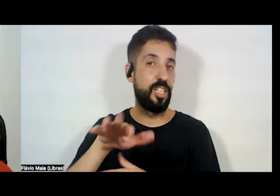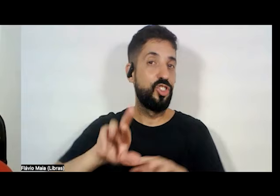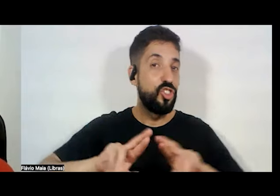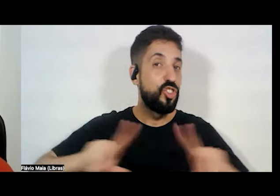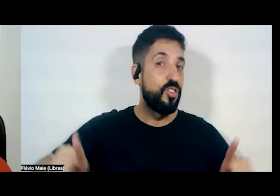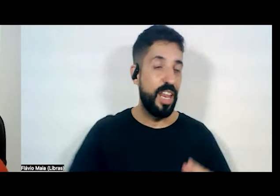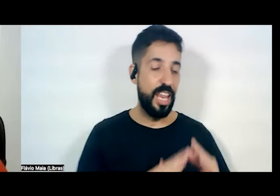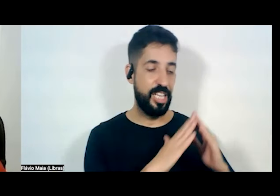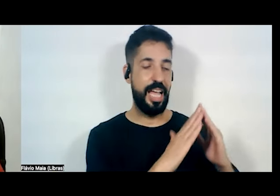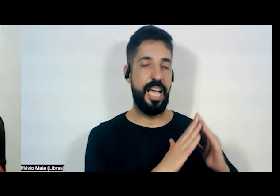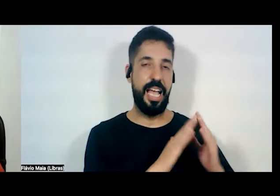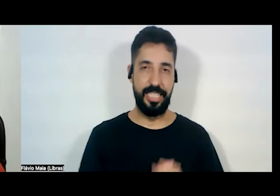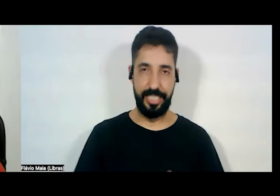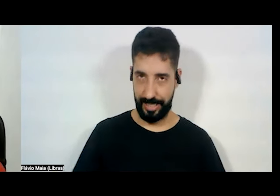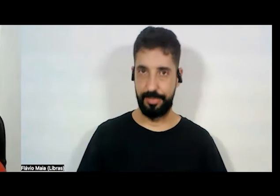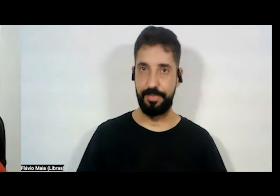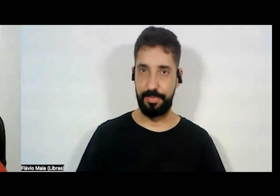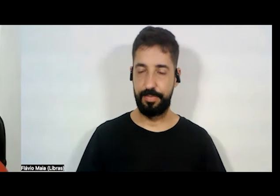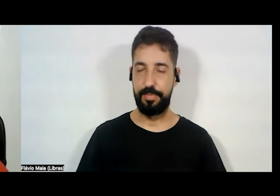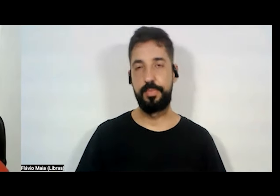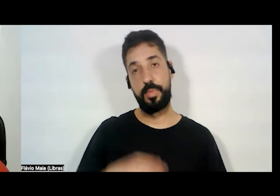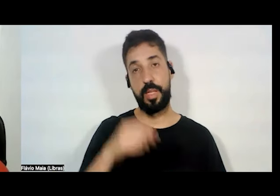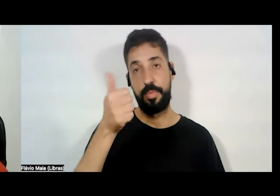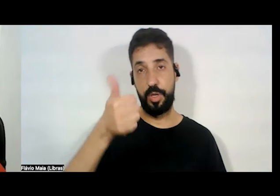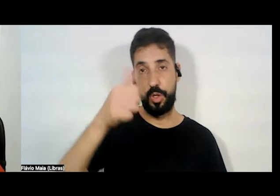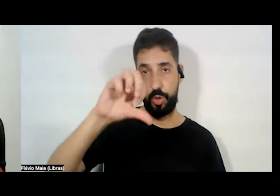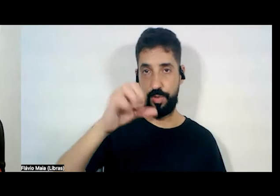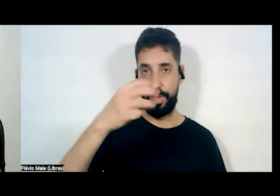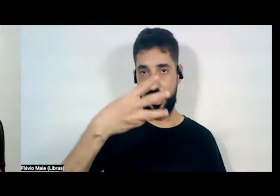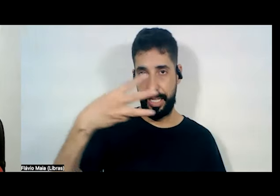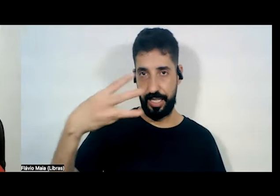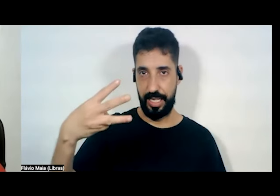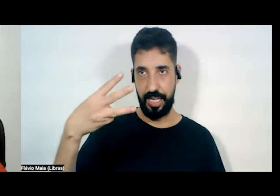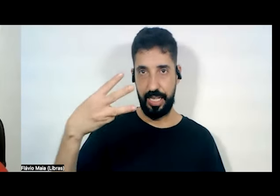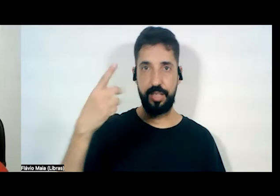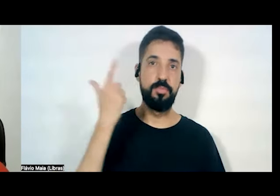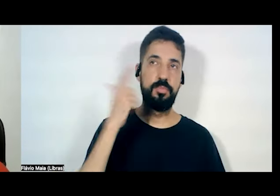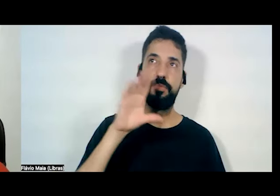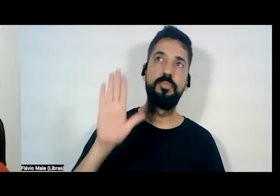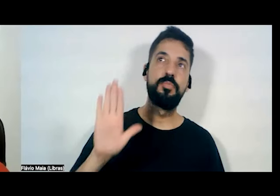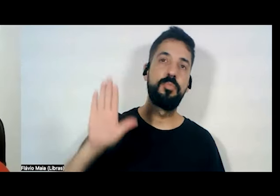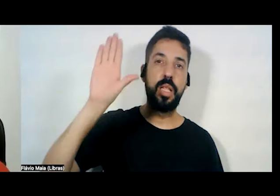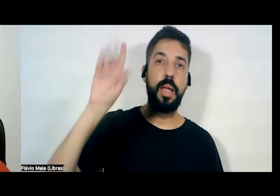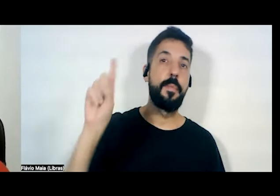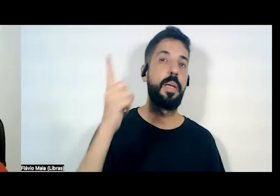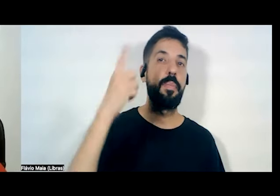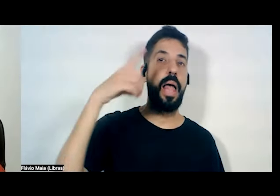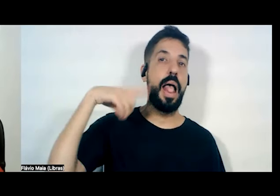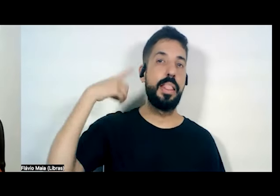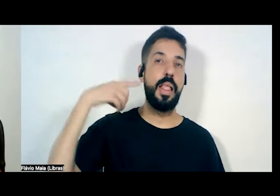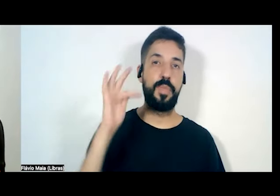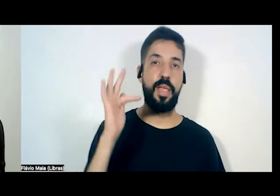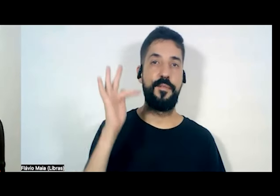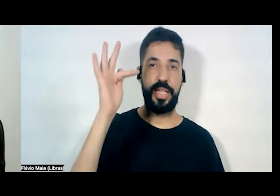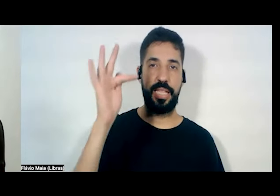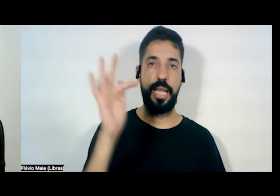casa. Em 1933, foi eleita a primeira deputada federal, ela,